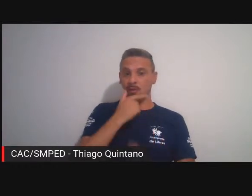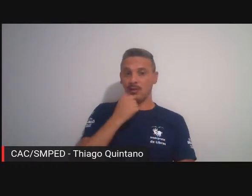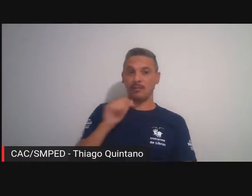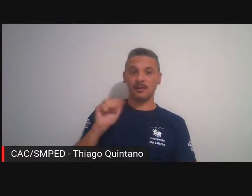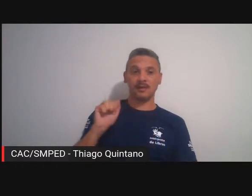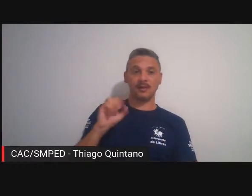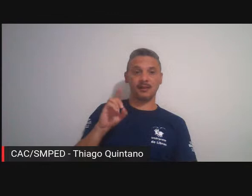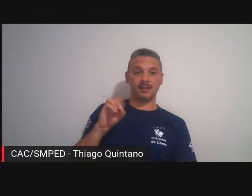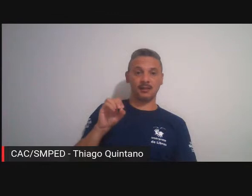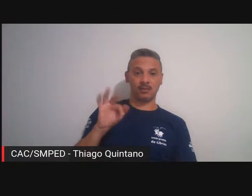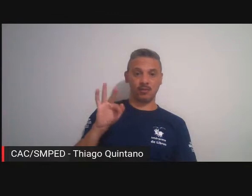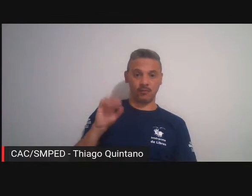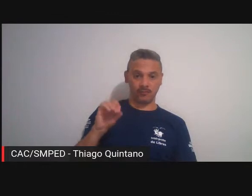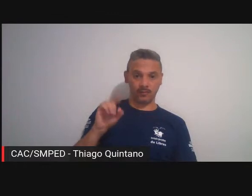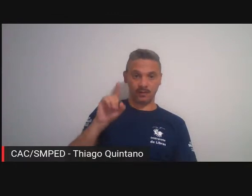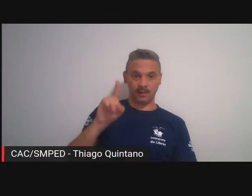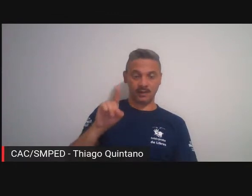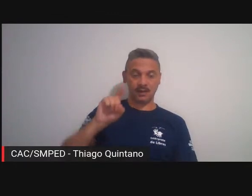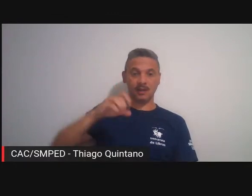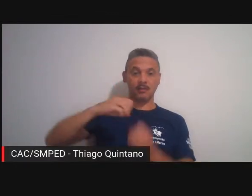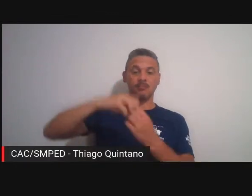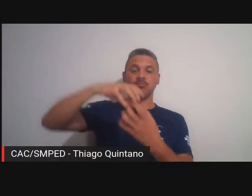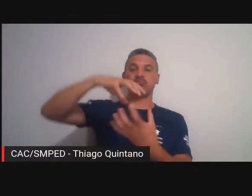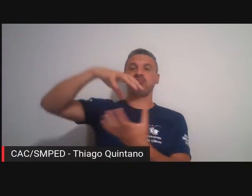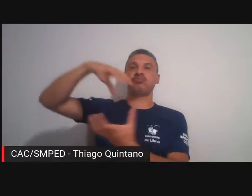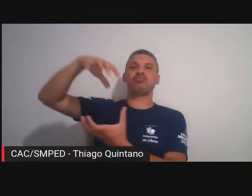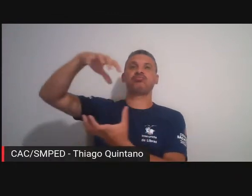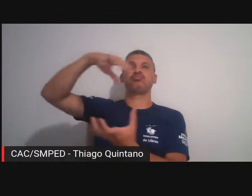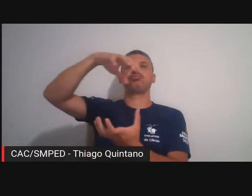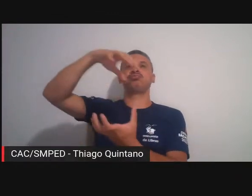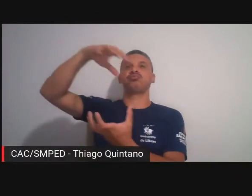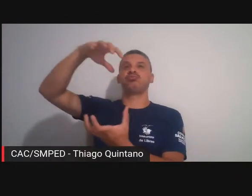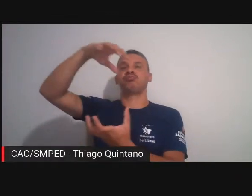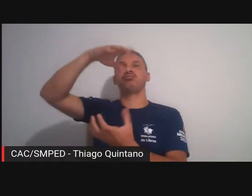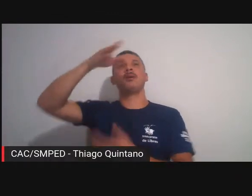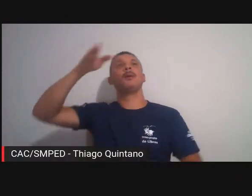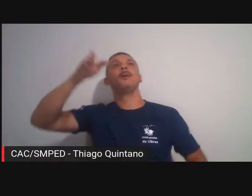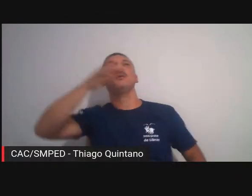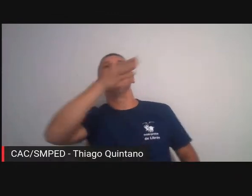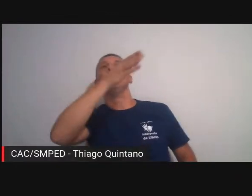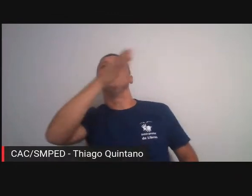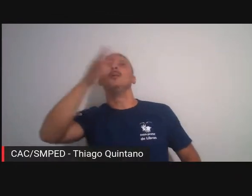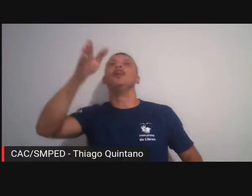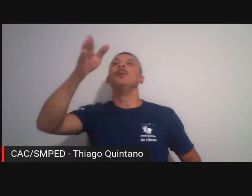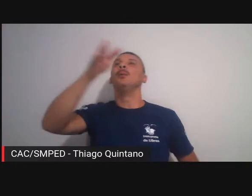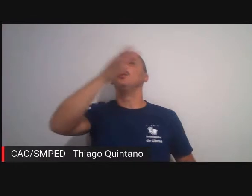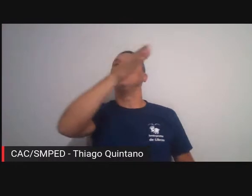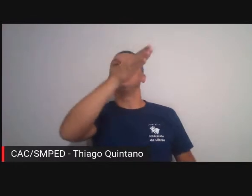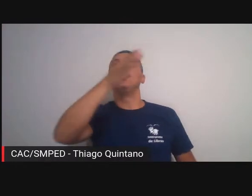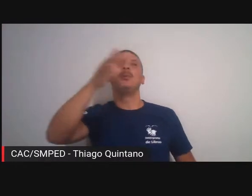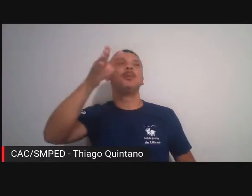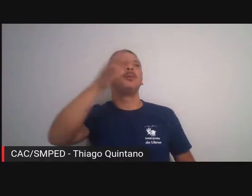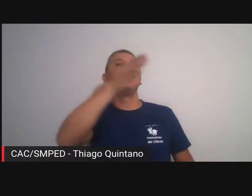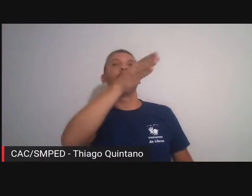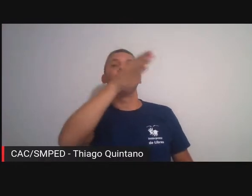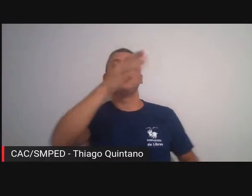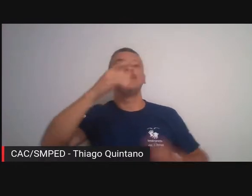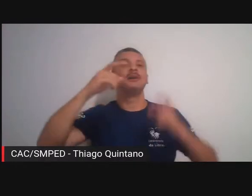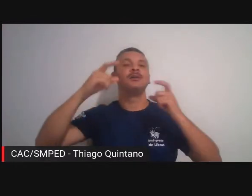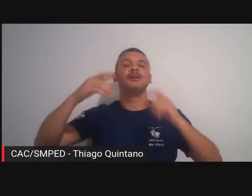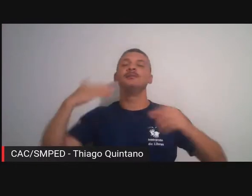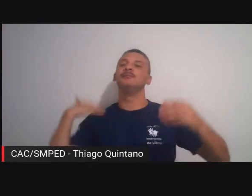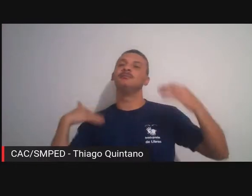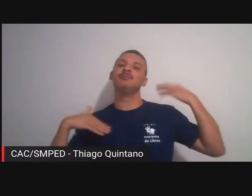balonista que o levava em em determinadas ocasiões para passear